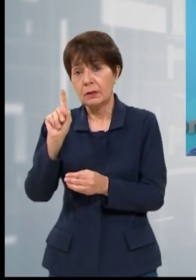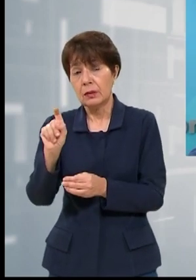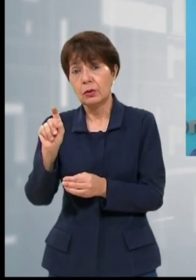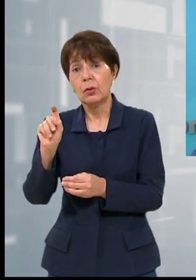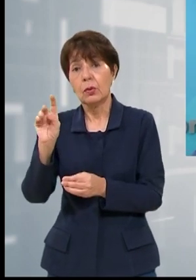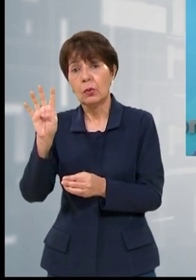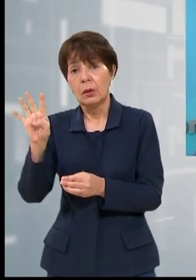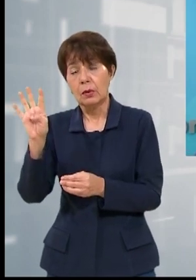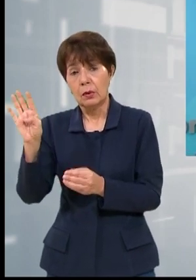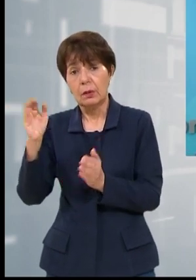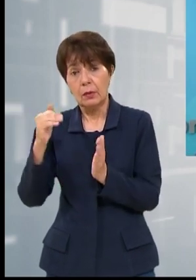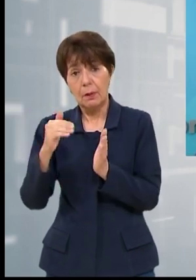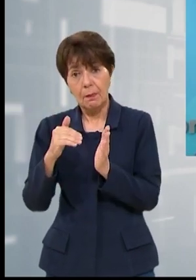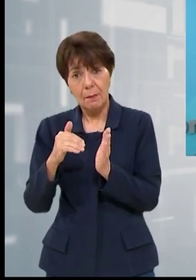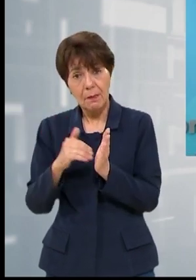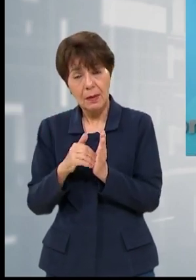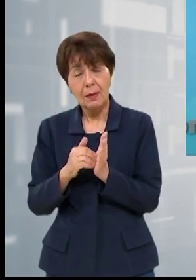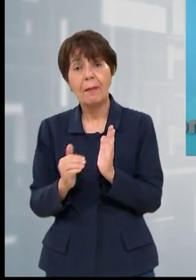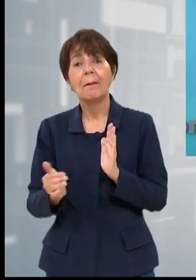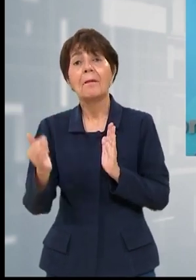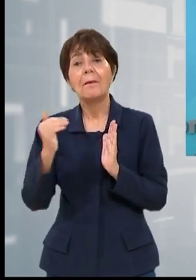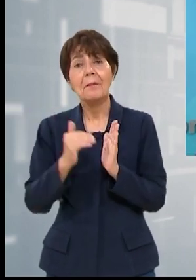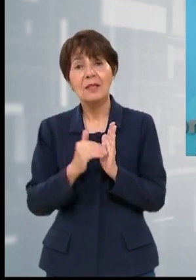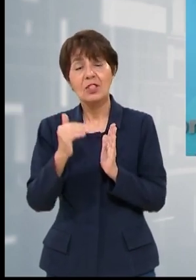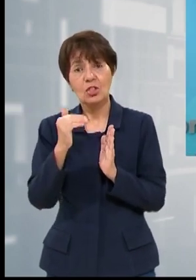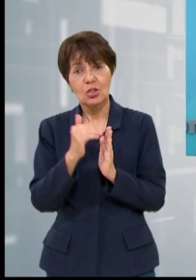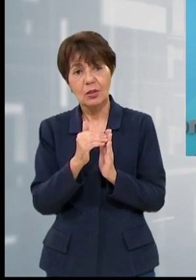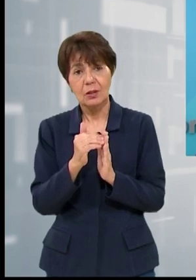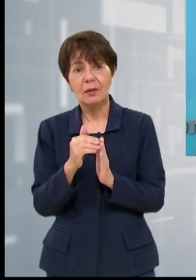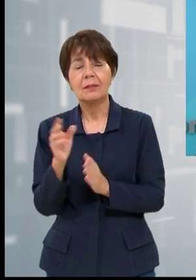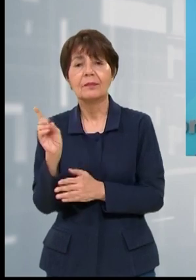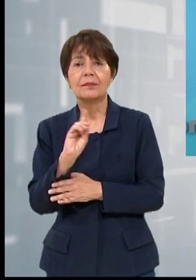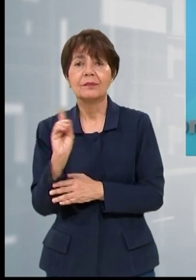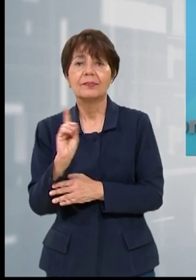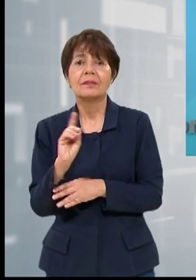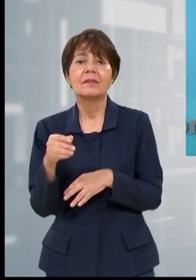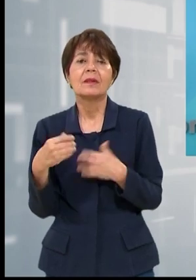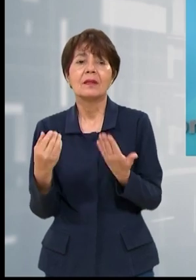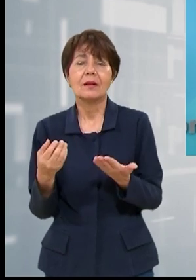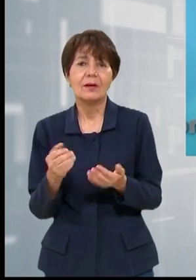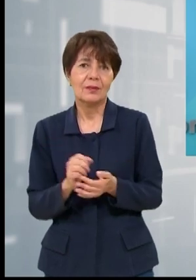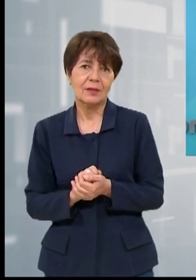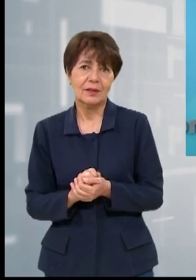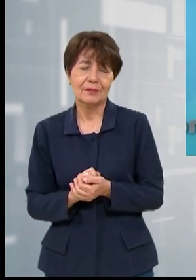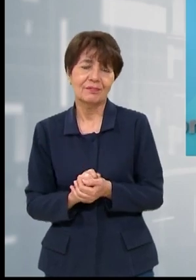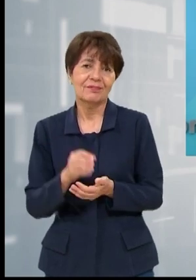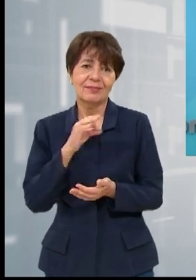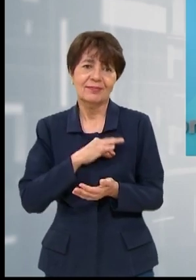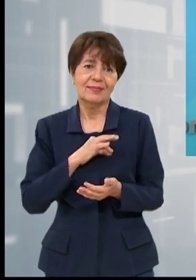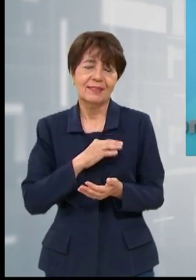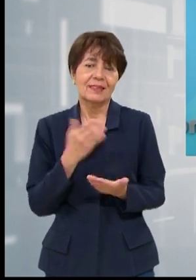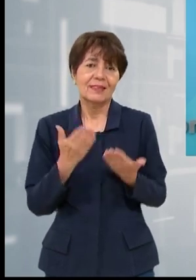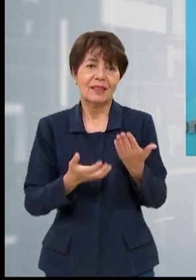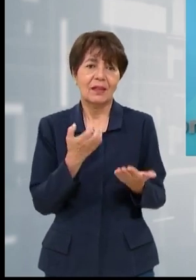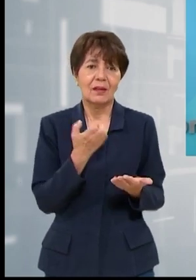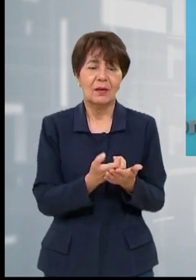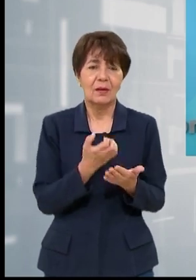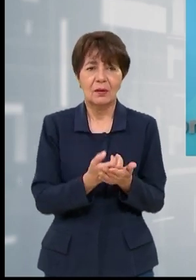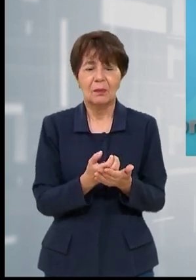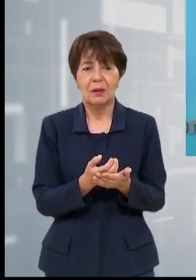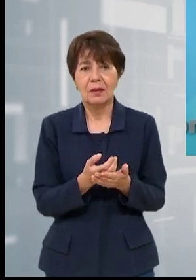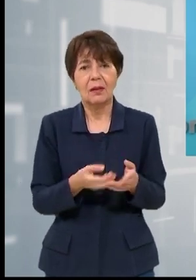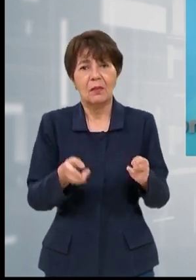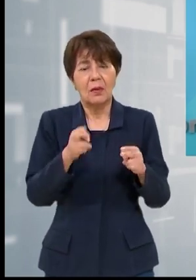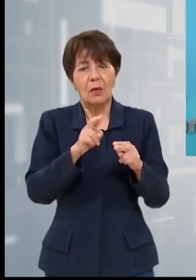Un incremento casi del 64%. ¿De adónde? Si la economía tal vez crezca entre 3 y 3.5